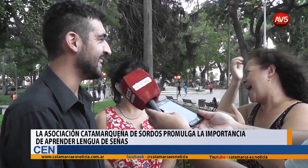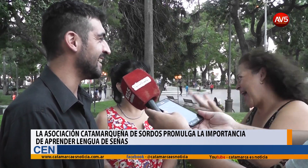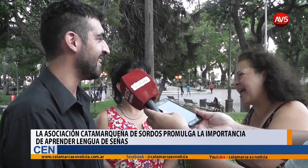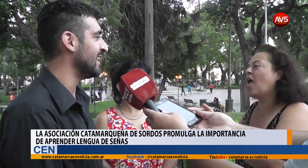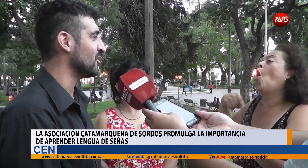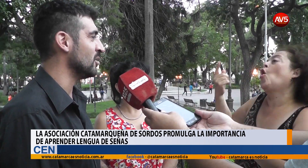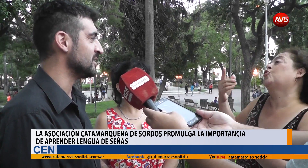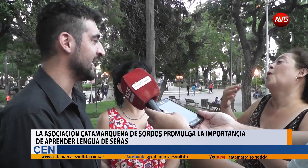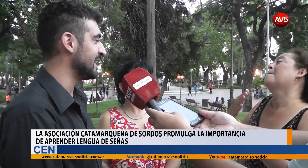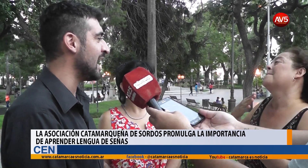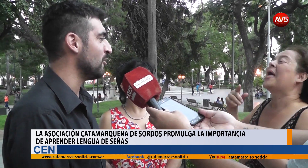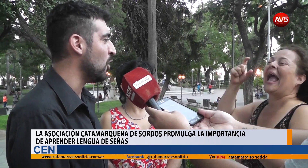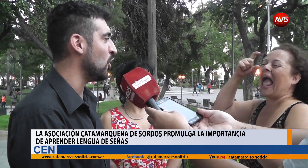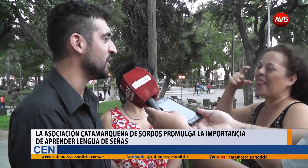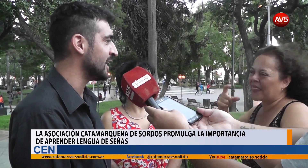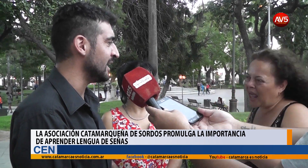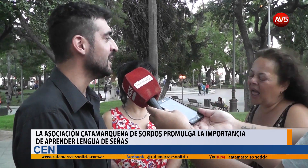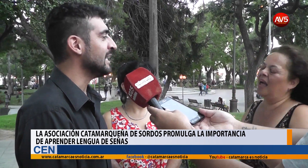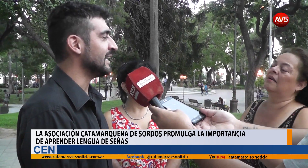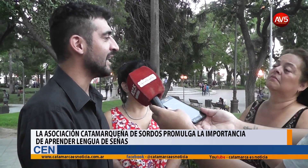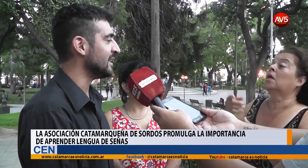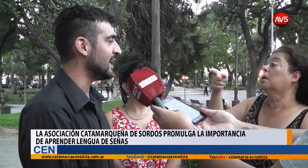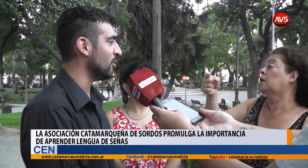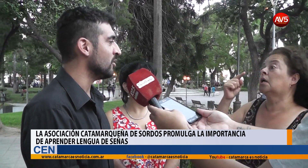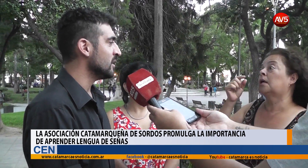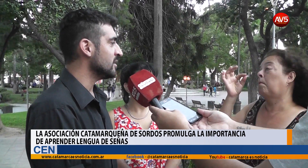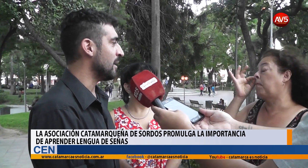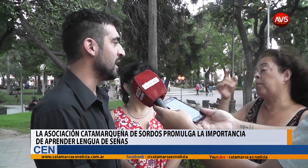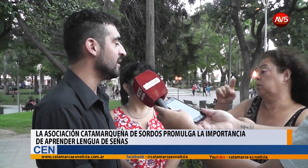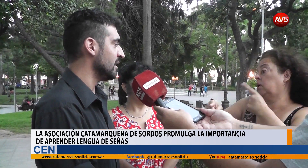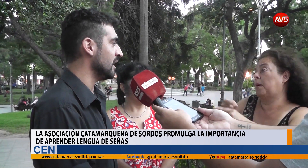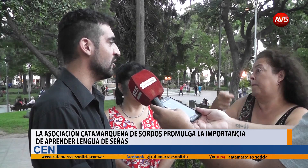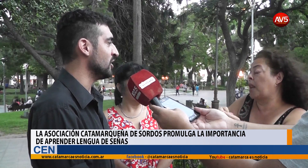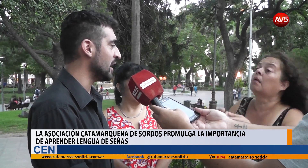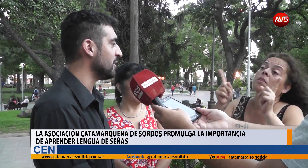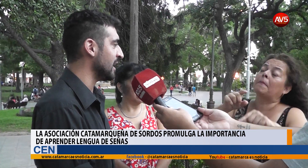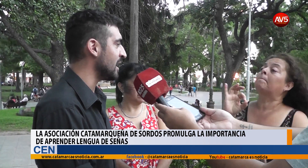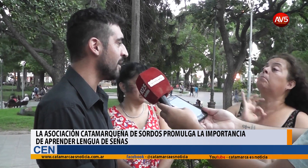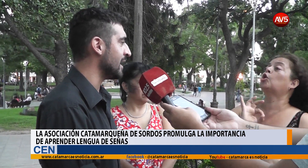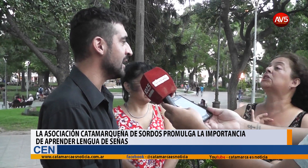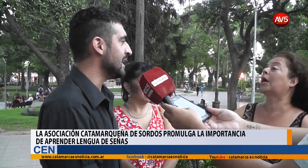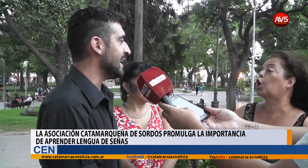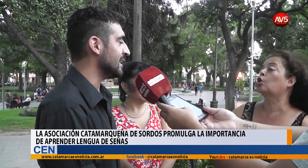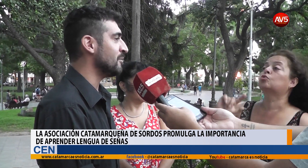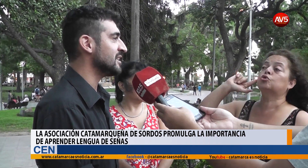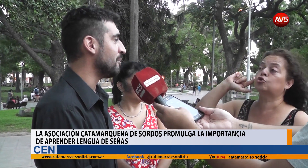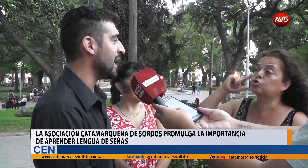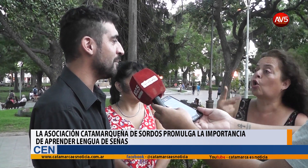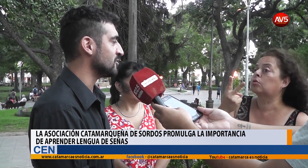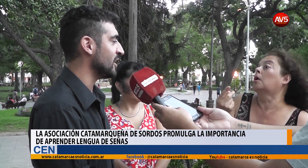que trabaja como secretarios, Mónica, Estacandela. Bueno, también los intérpretes que hay que pagarles. Y también se les paga a las personas